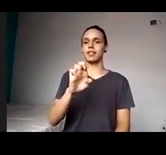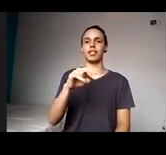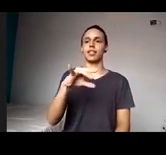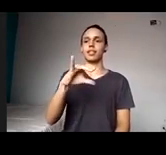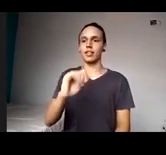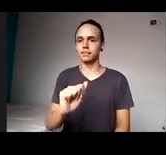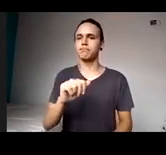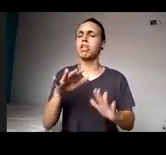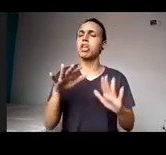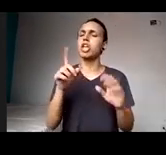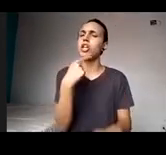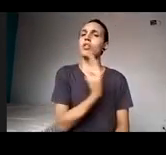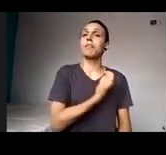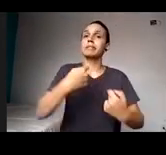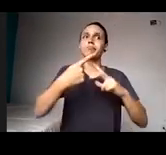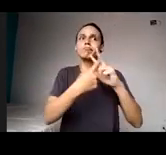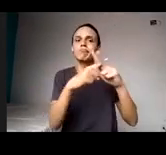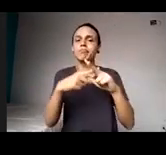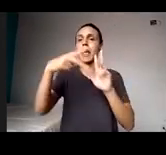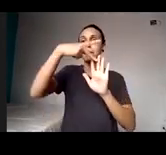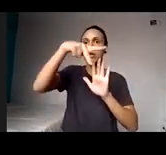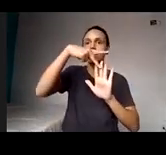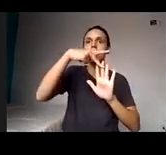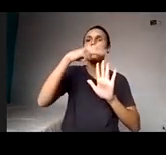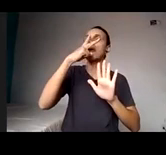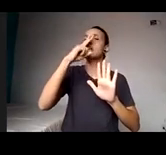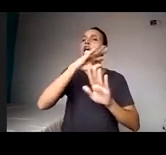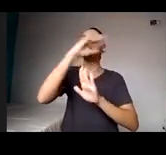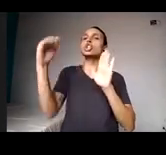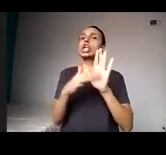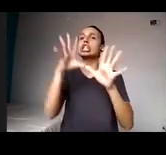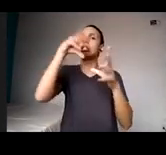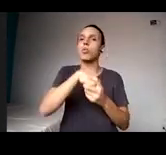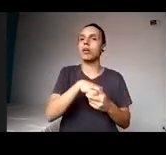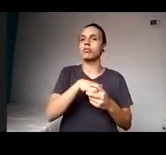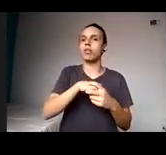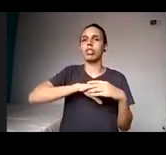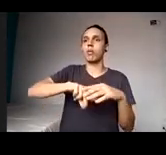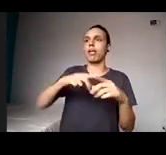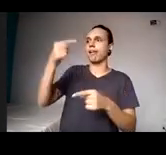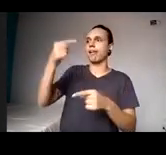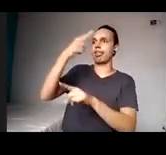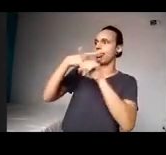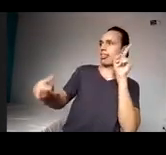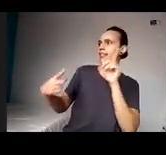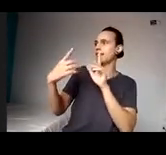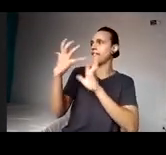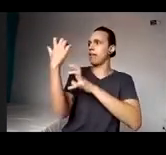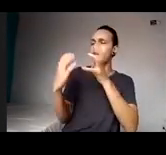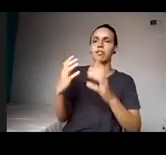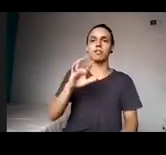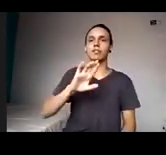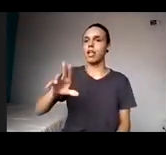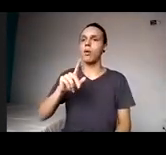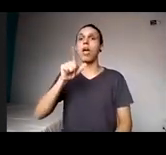todas as ações afirmativas e assim, a ideia não é que elas concorram, é que incluam diversos segmentos mesmo,